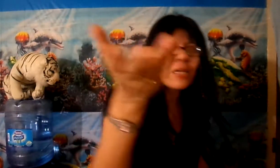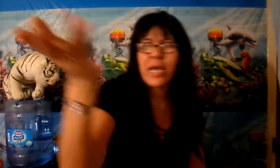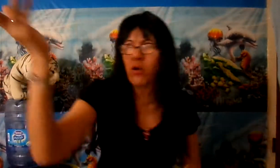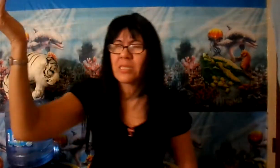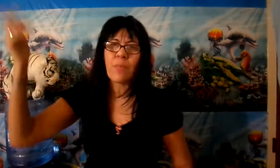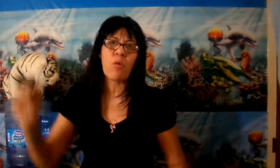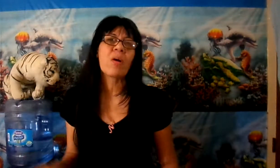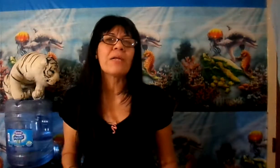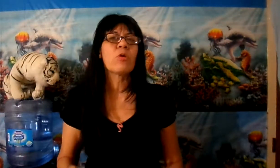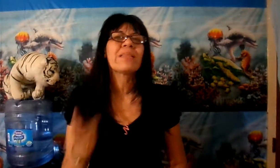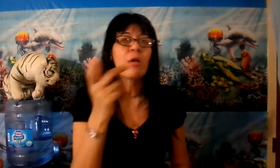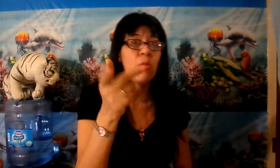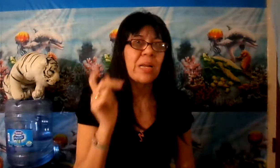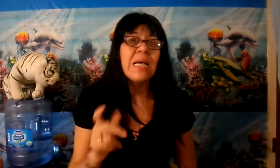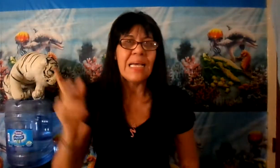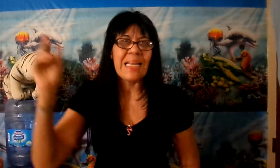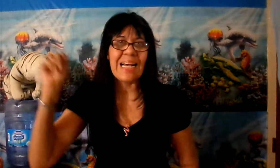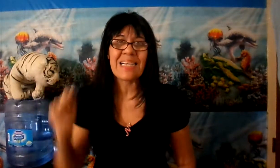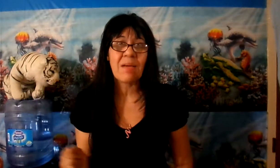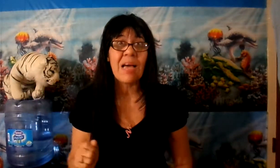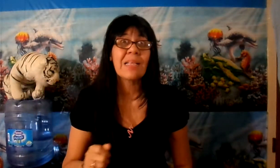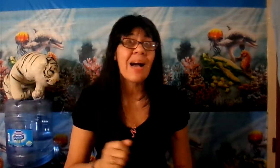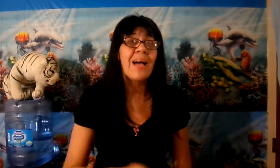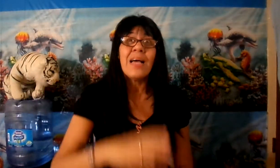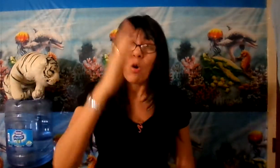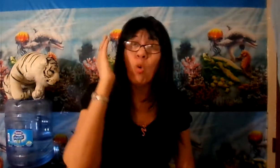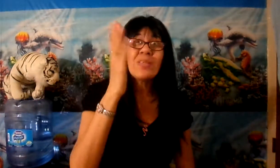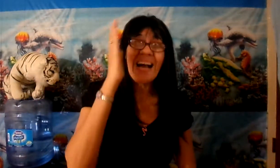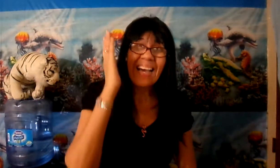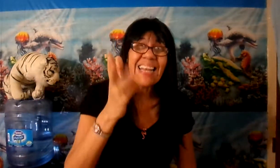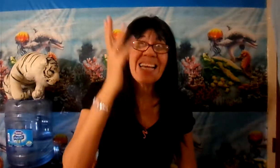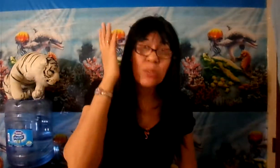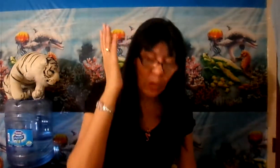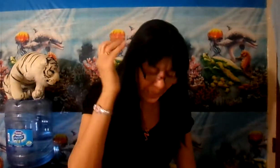qué es que está provocando este hombre? En la Casa Blanca, una guerra nuclear.